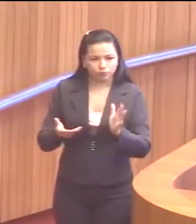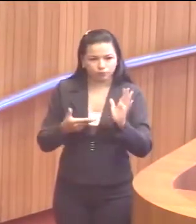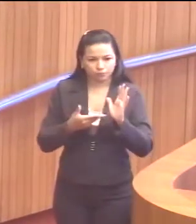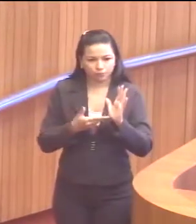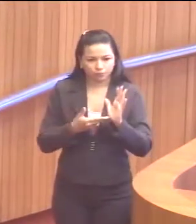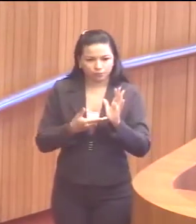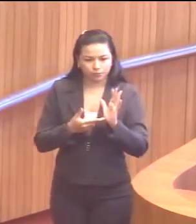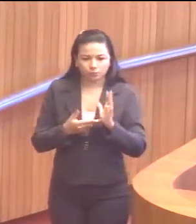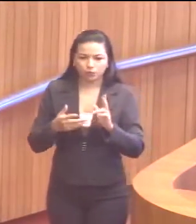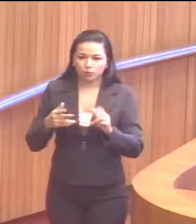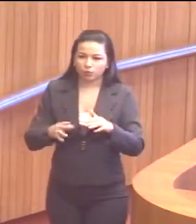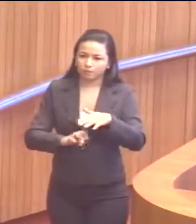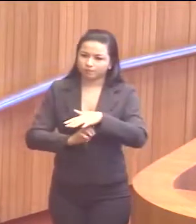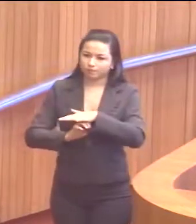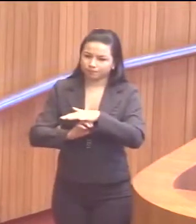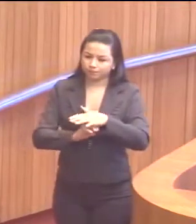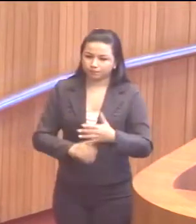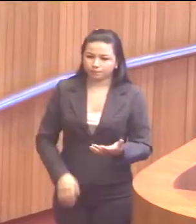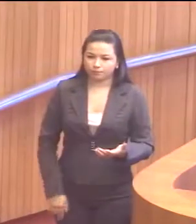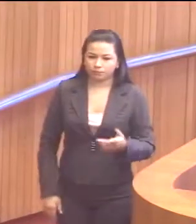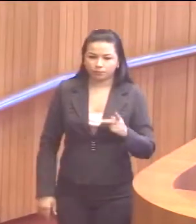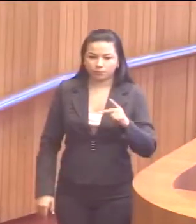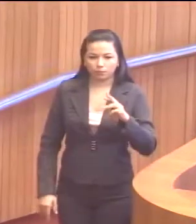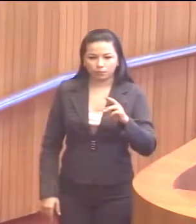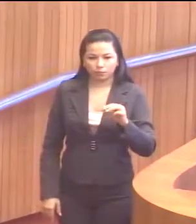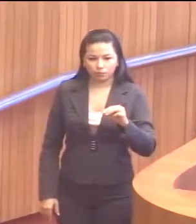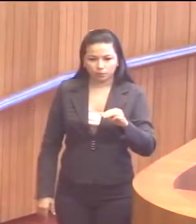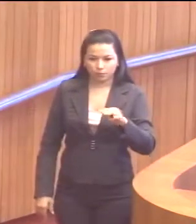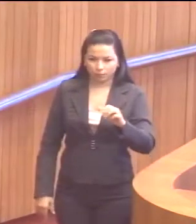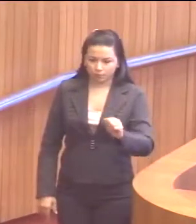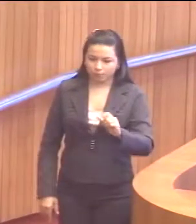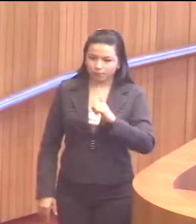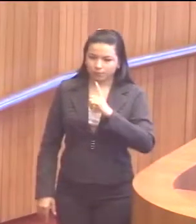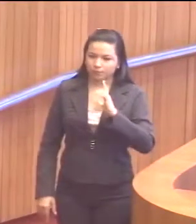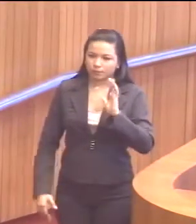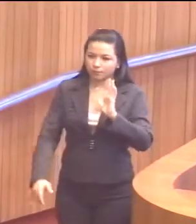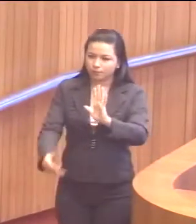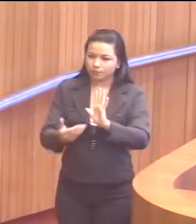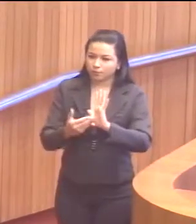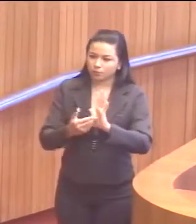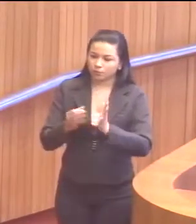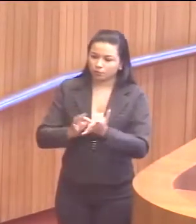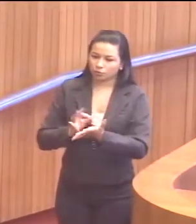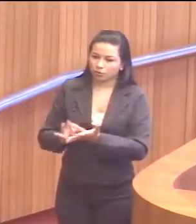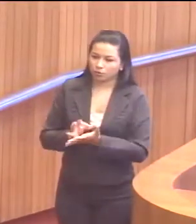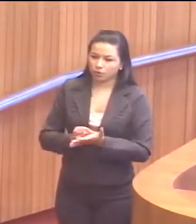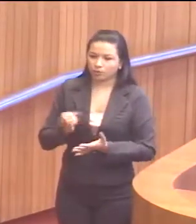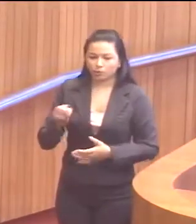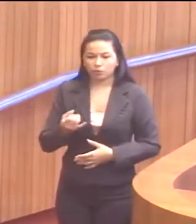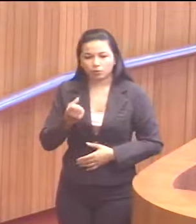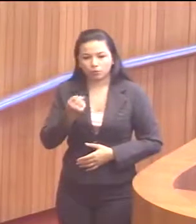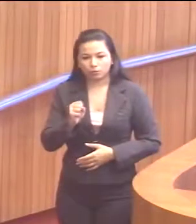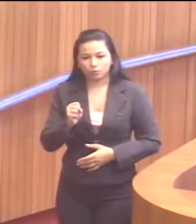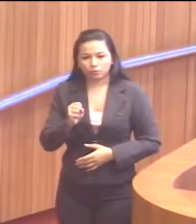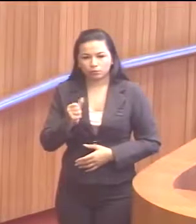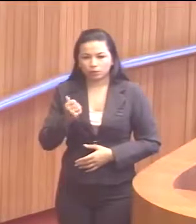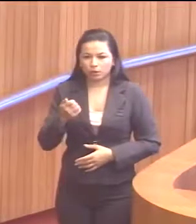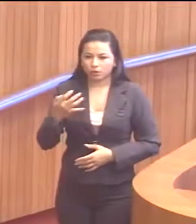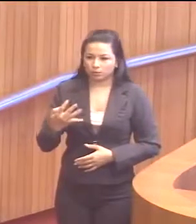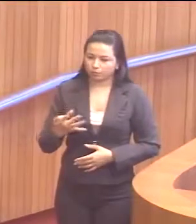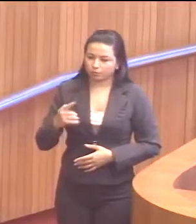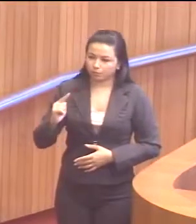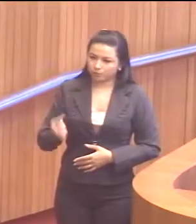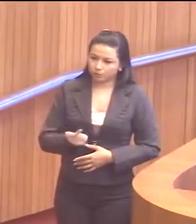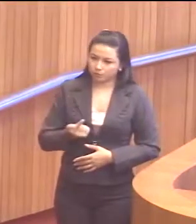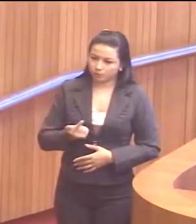Estão aqui com a mesma empresa, a Proma. Estão aqui os contratos, nos valores de 814 mil